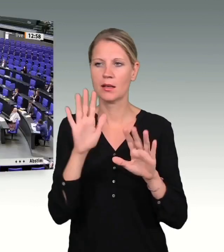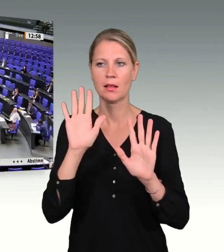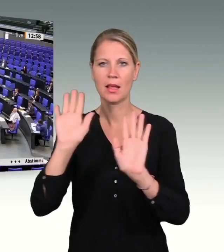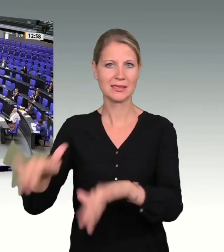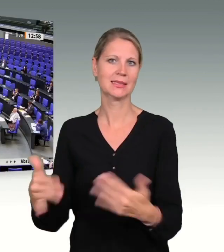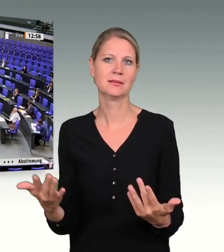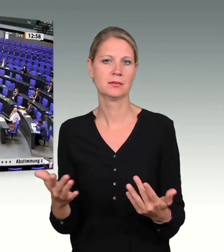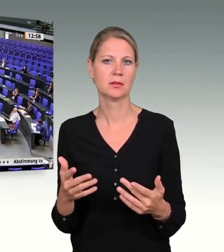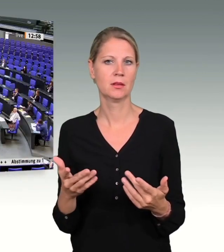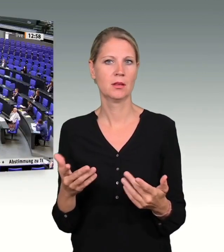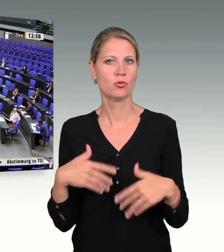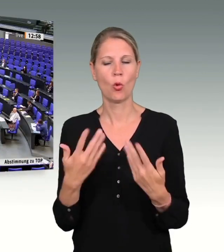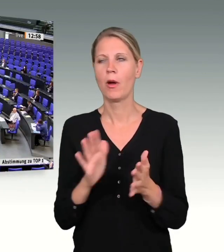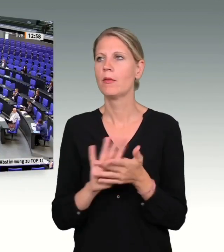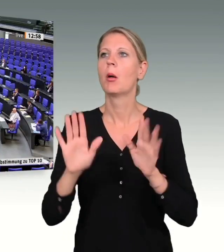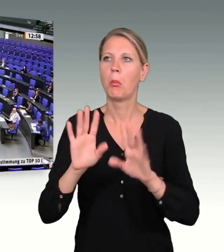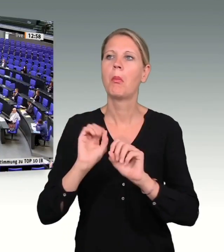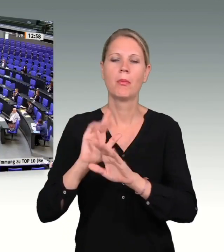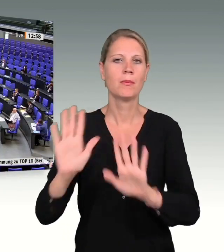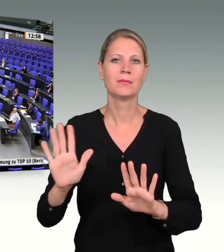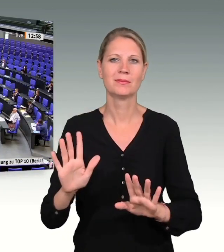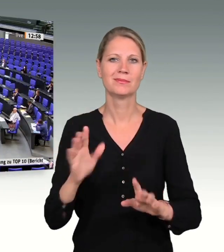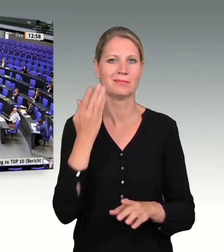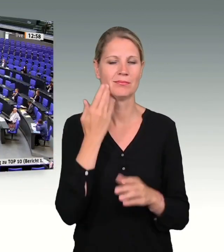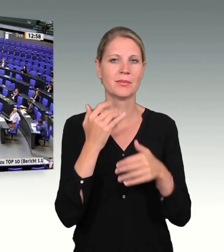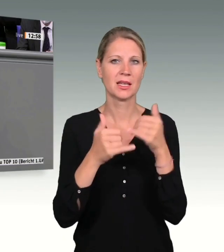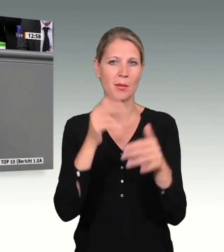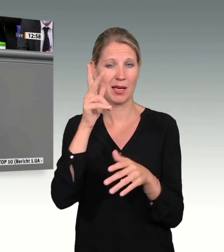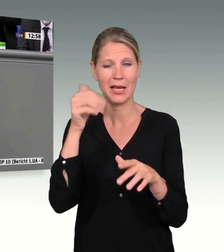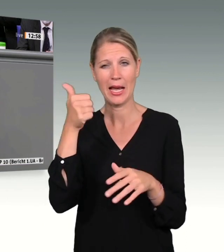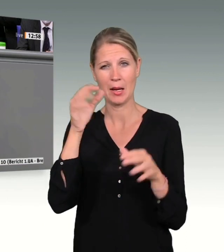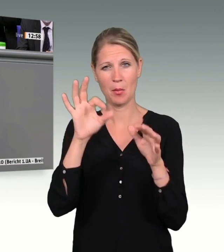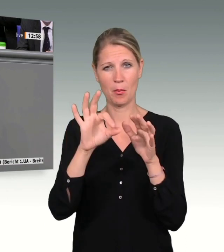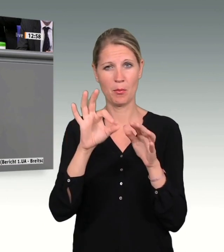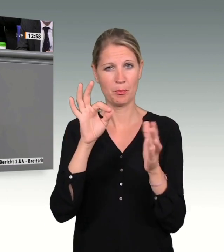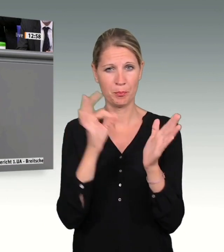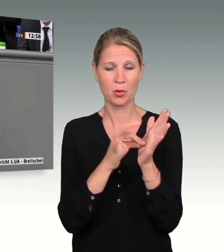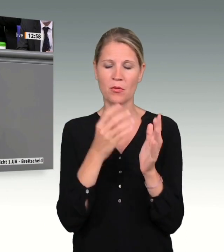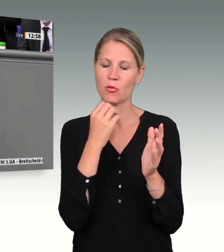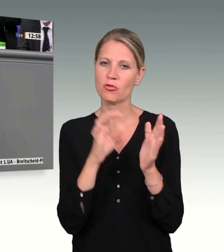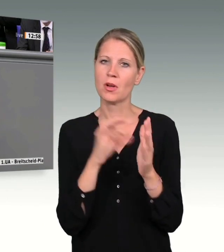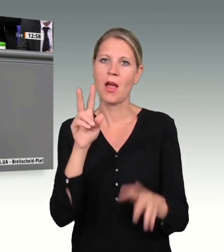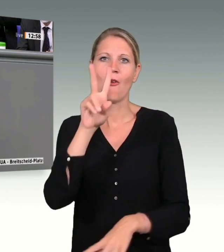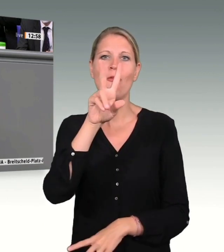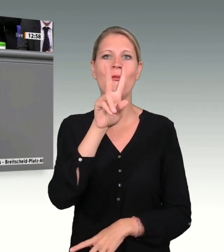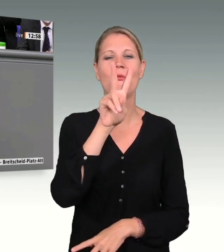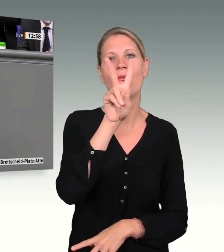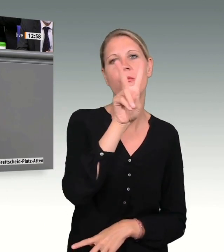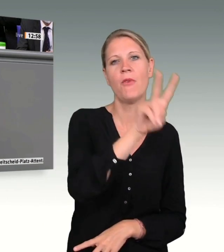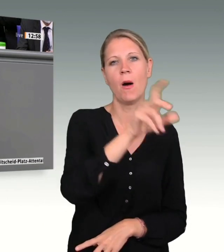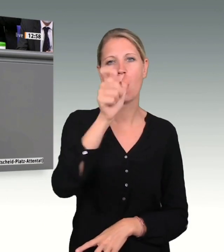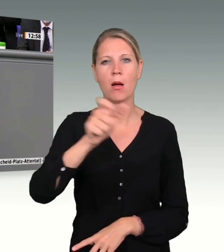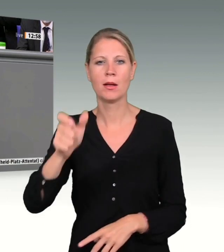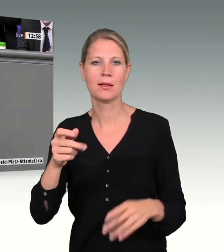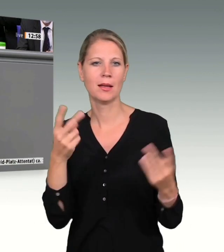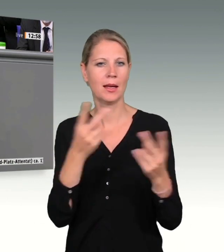Einen Punkt möchte ich ausgreifen, die V-Leute. Ob beim Oktoberfestanschlag, beim Buback-RAF